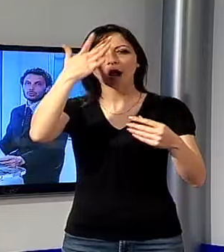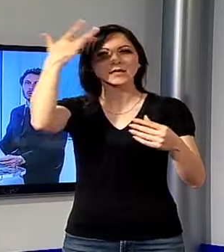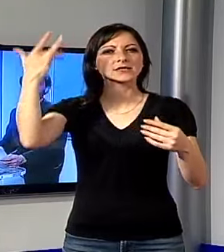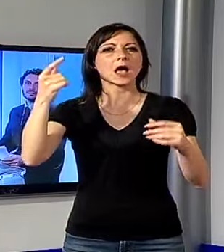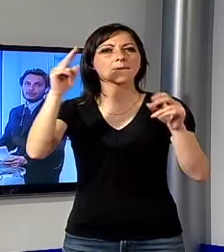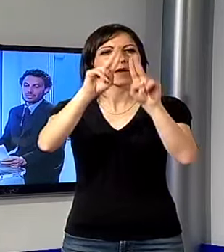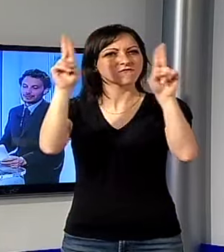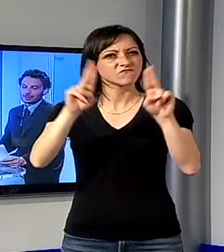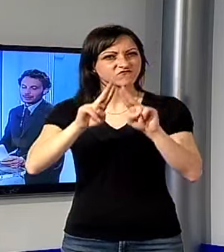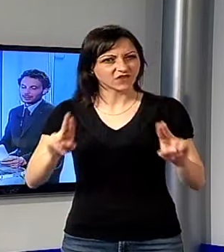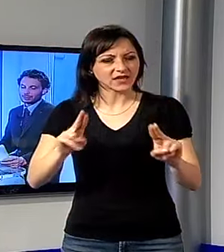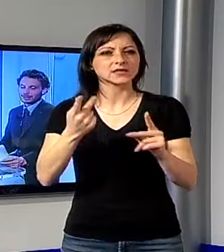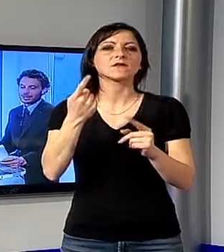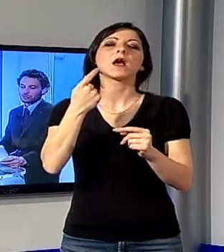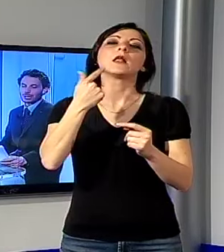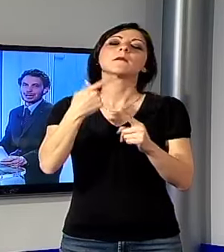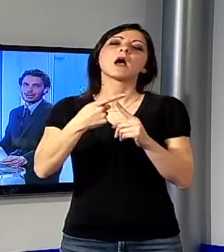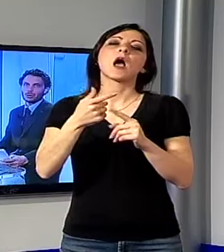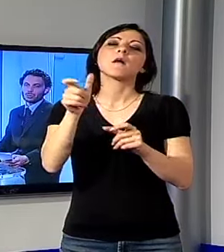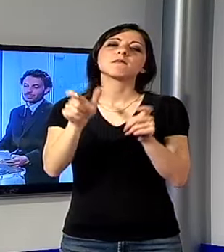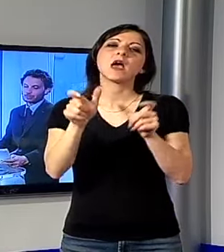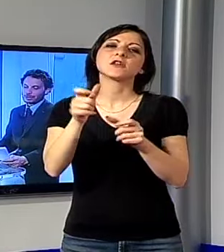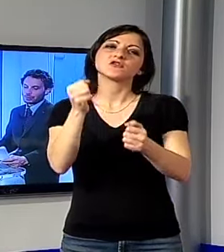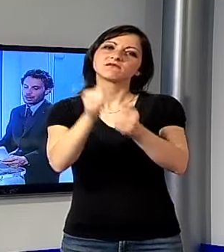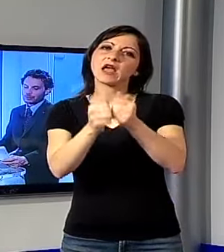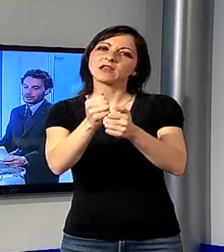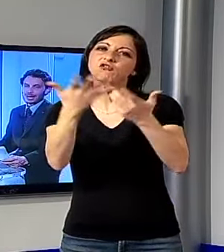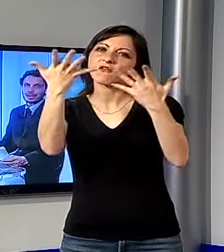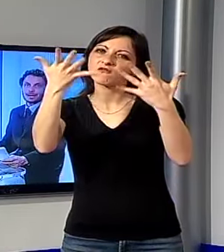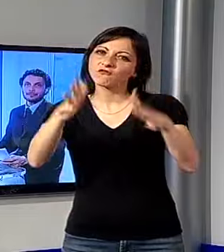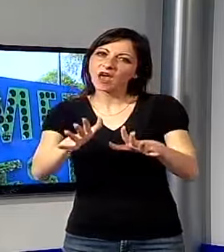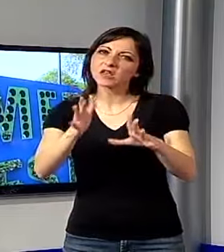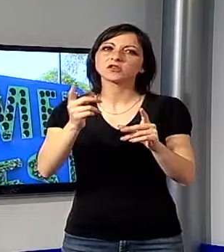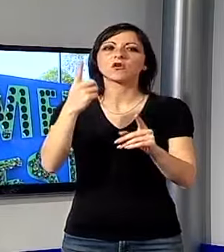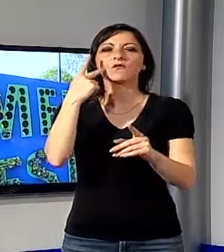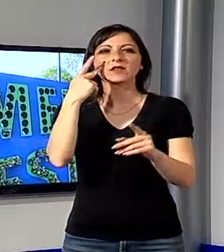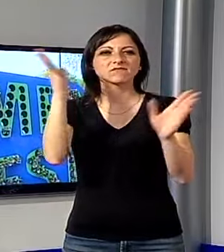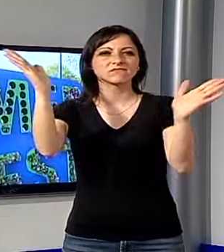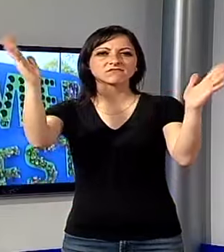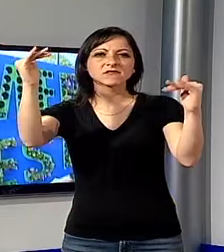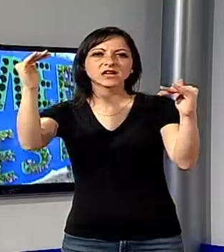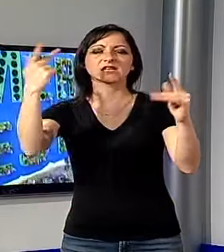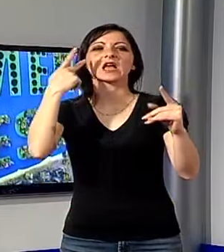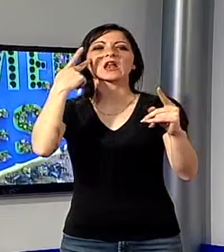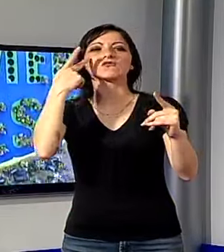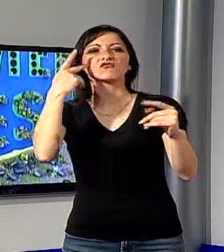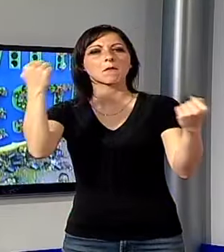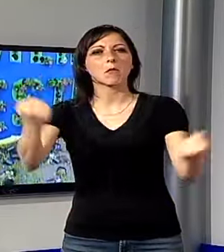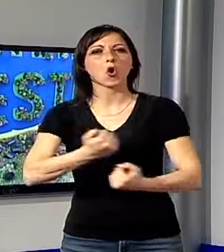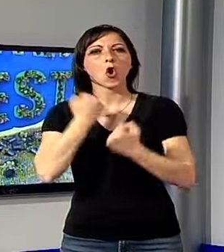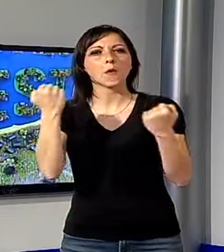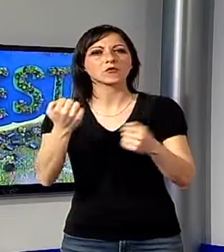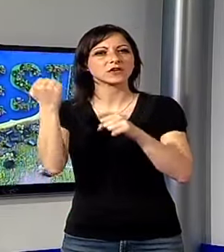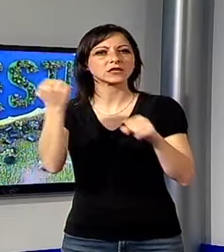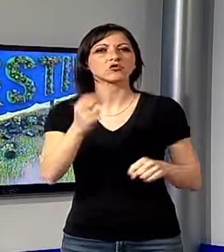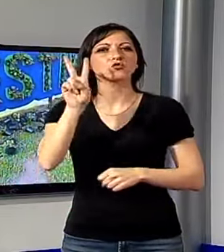qualcuno si è già divertito a danneggiarle o quantomeno a rovinarle. Sono le installazioni che promuovono l